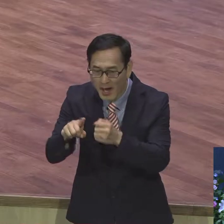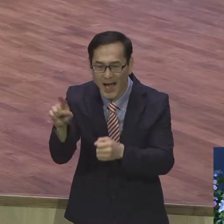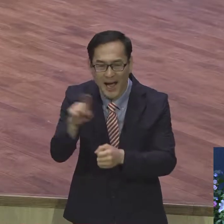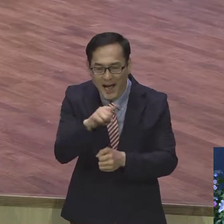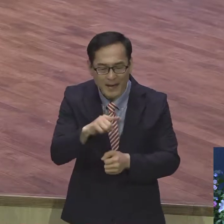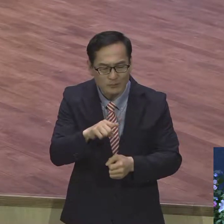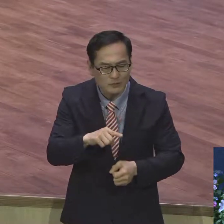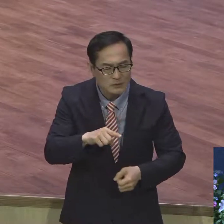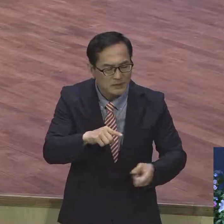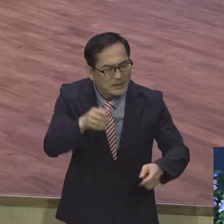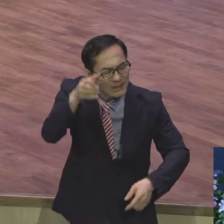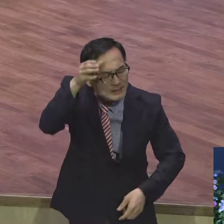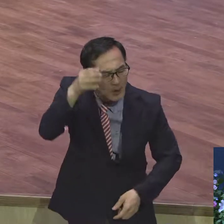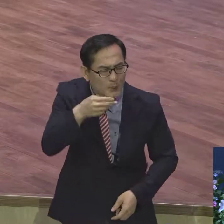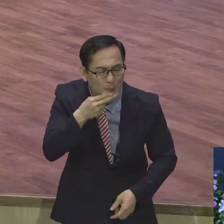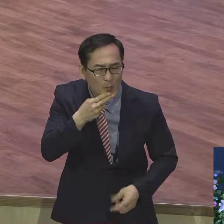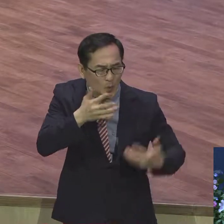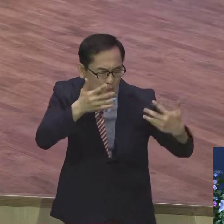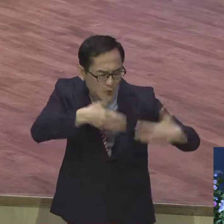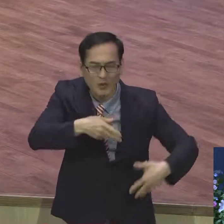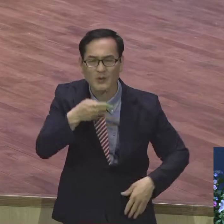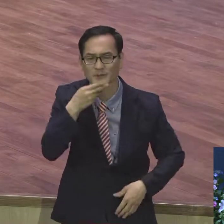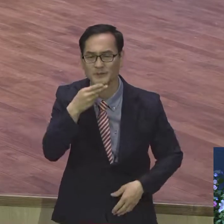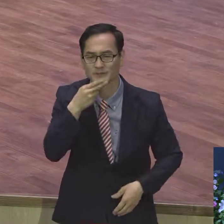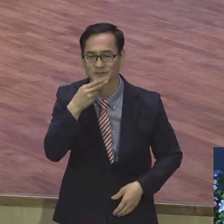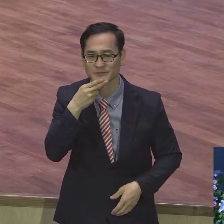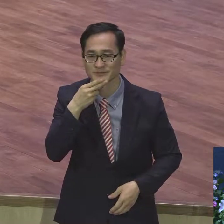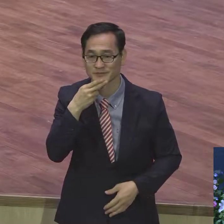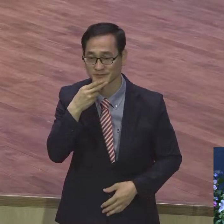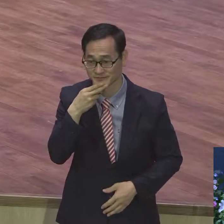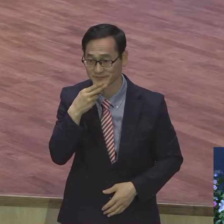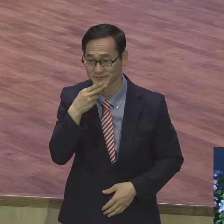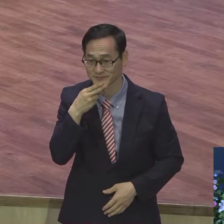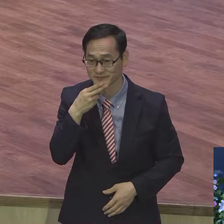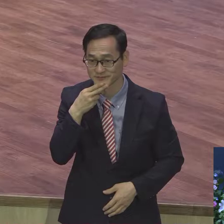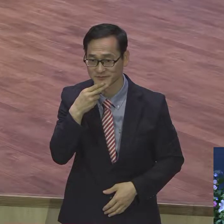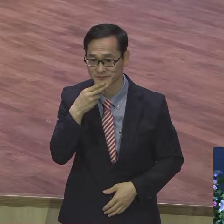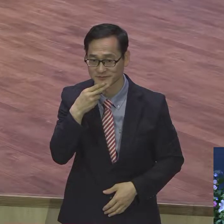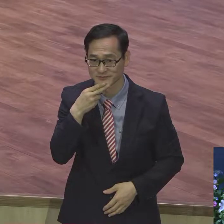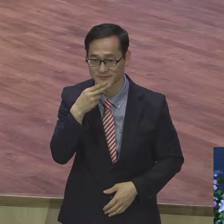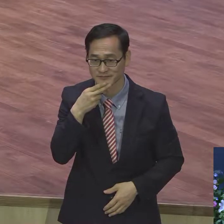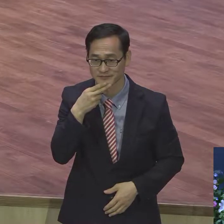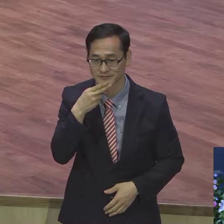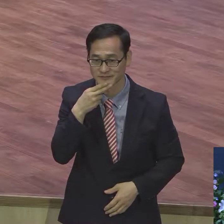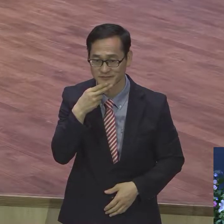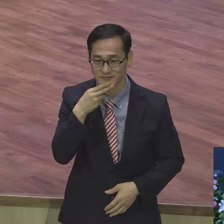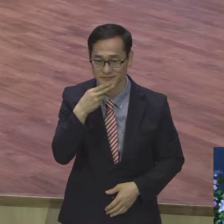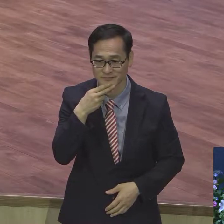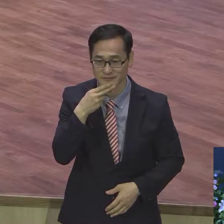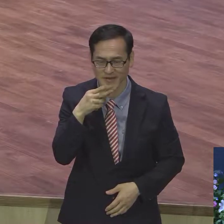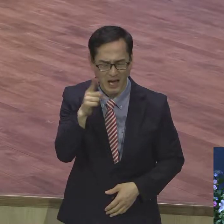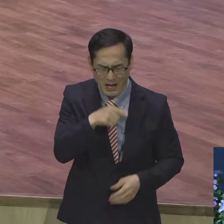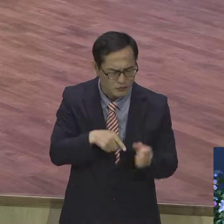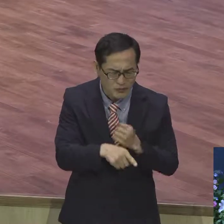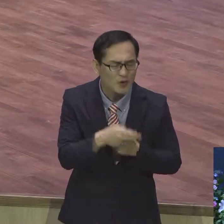조건 없이 그렇게 사랑한다는 거예요. 아무